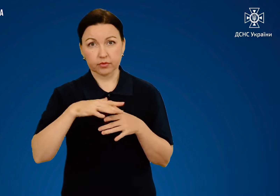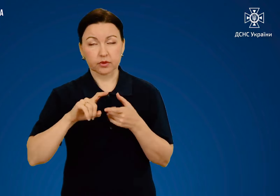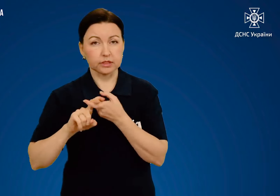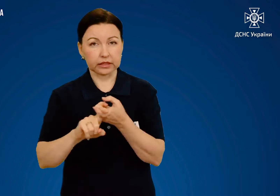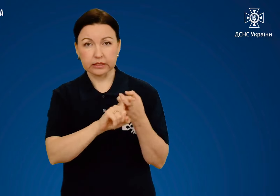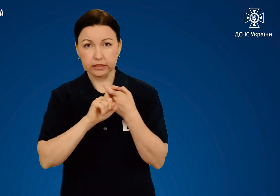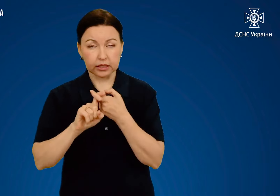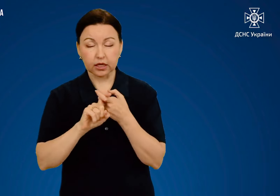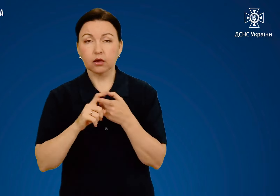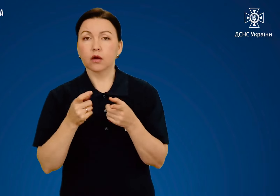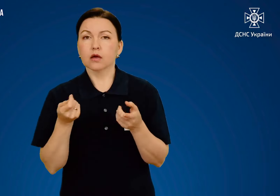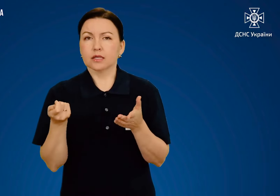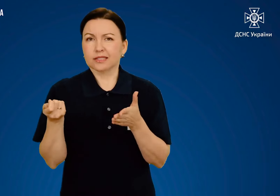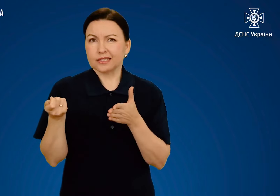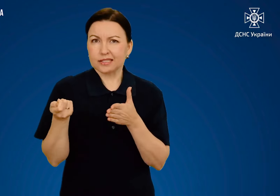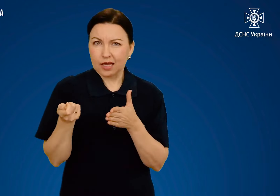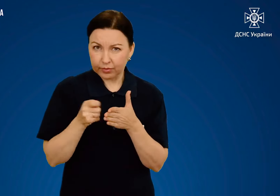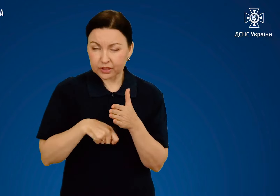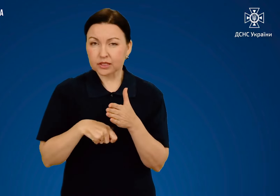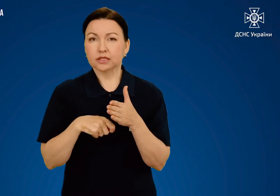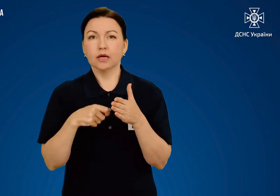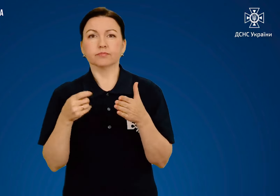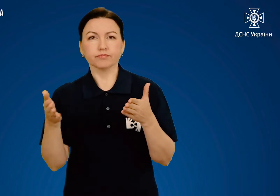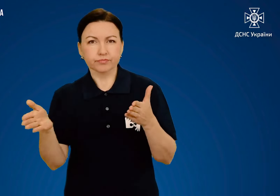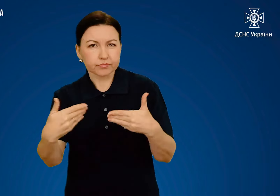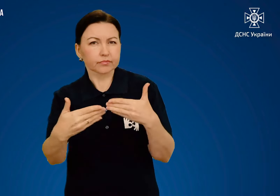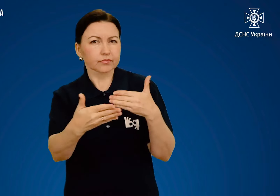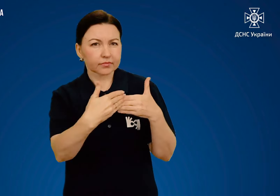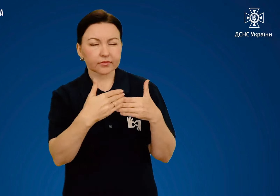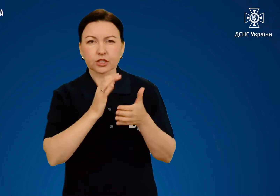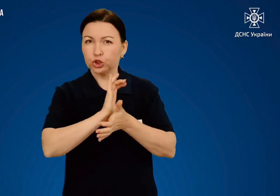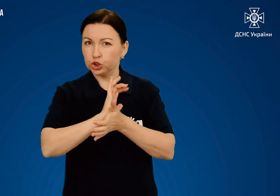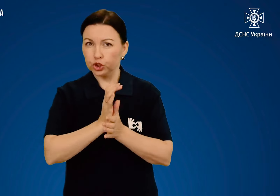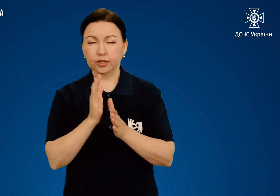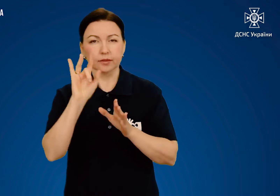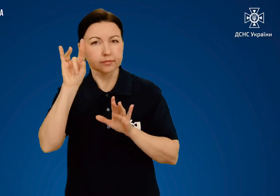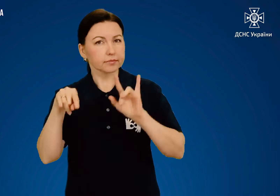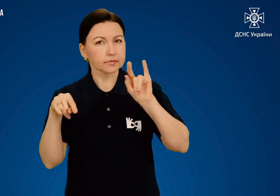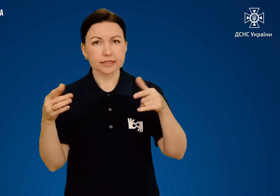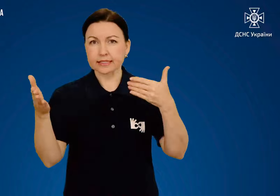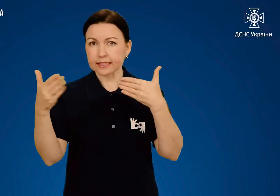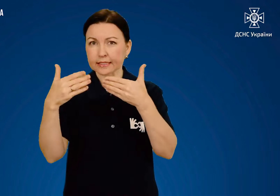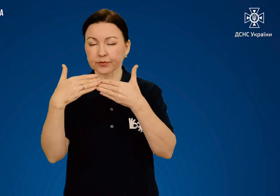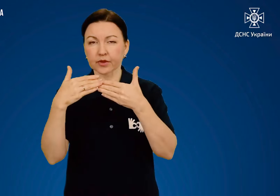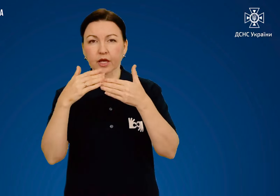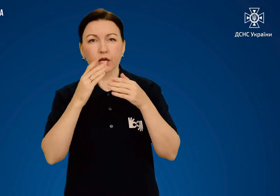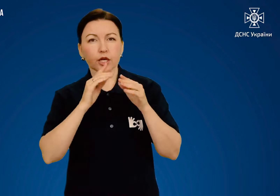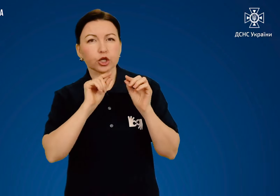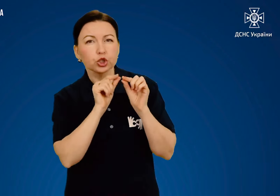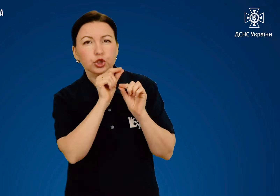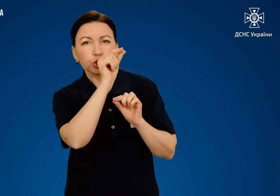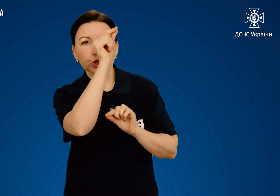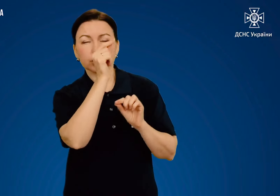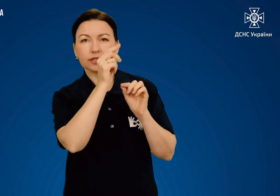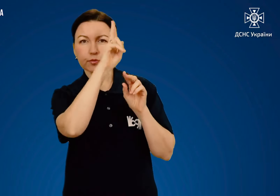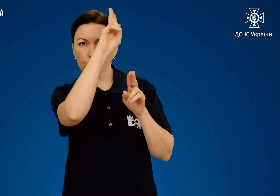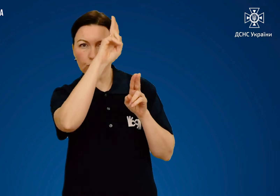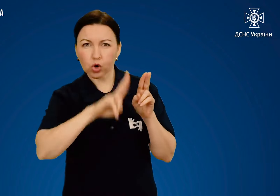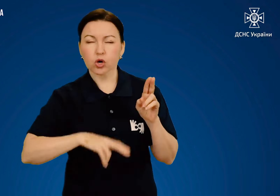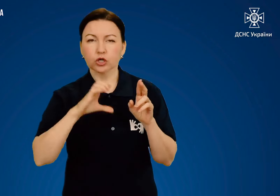замкніться в приміщенні і щільно закрийте вікна і двері. Щелини заклейте скотчем або